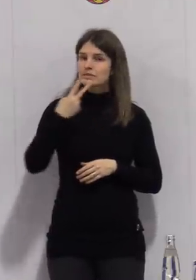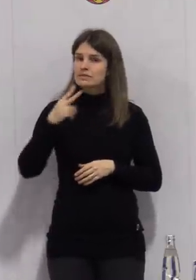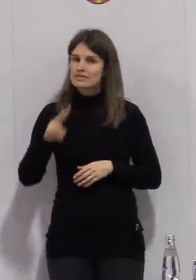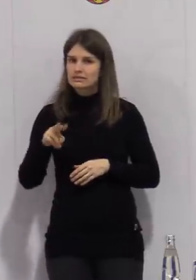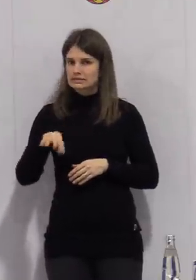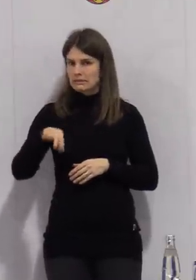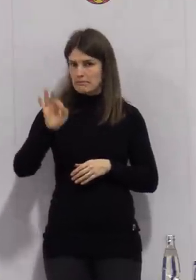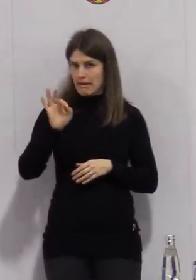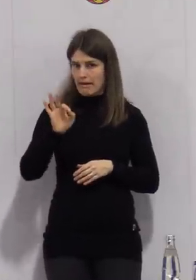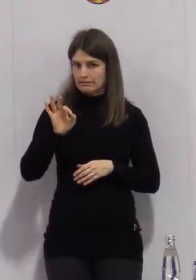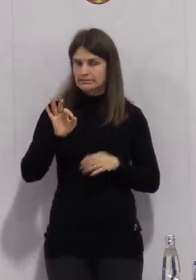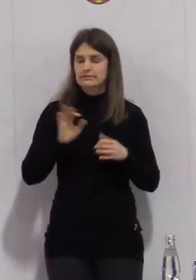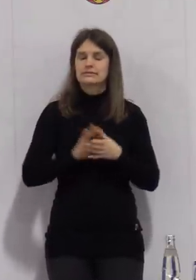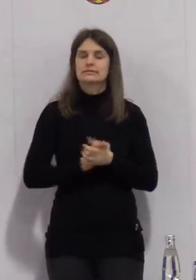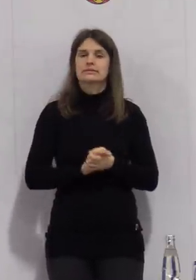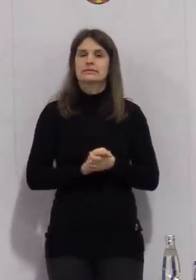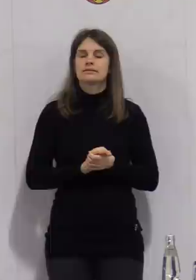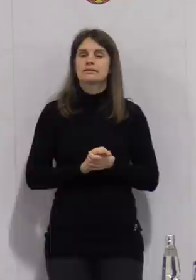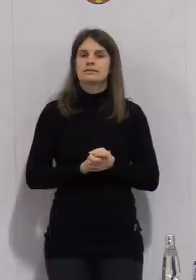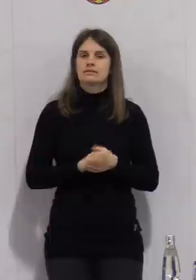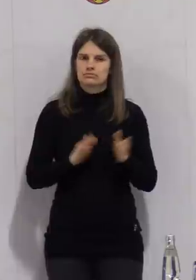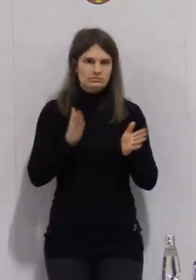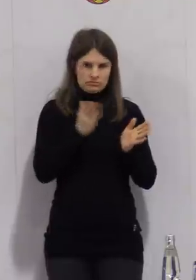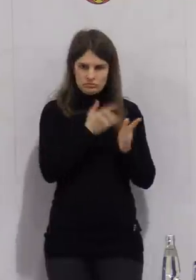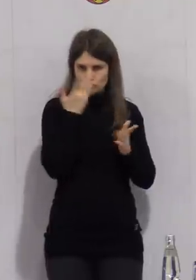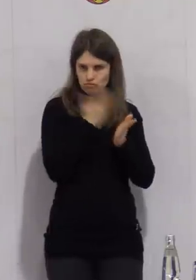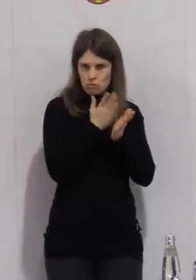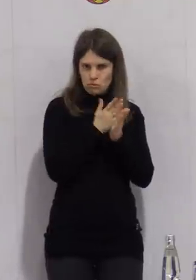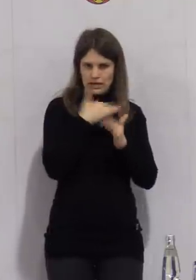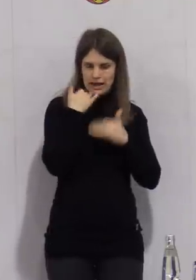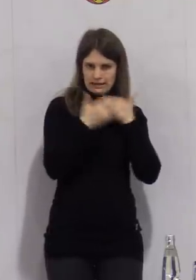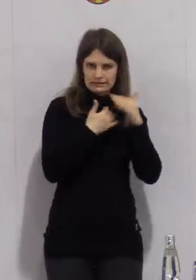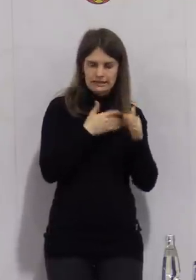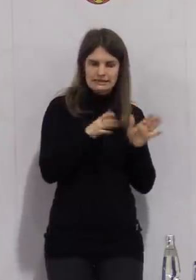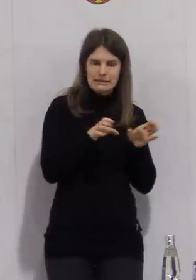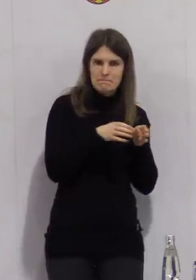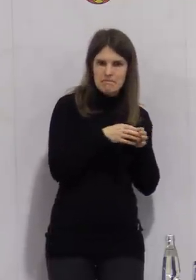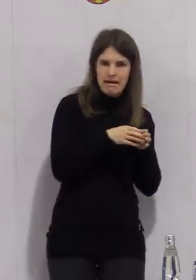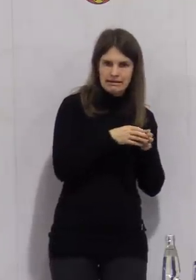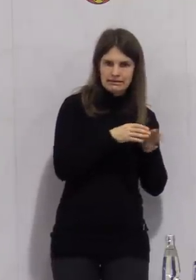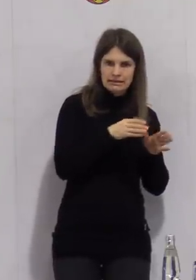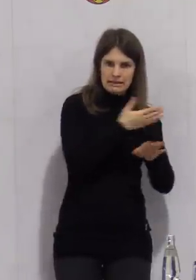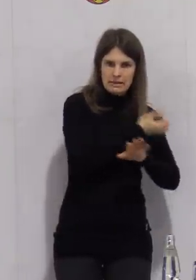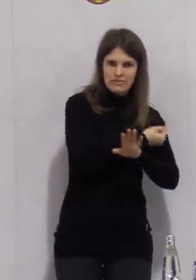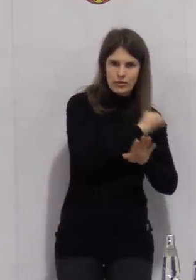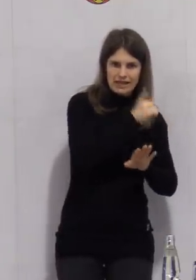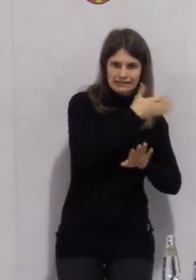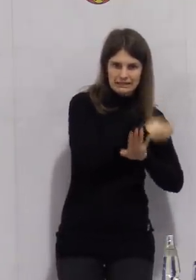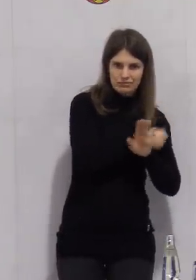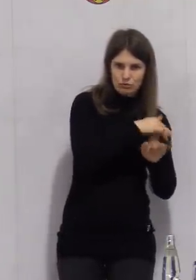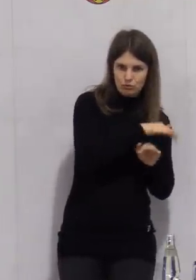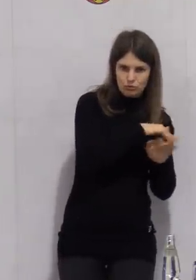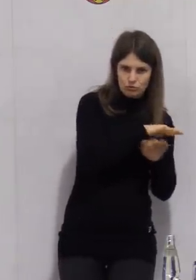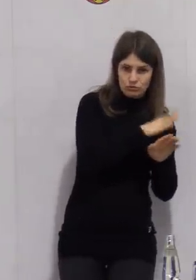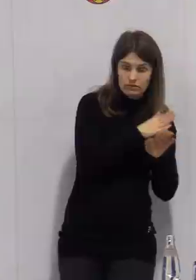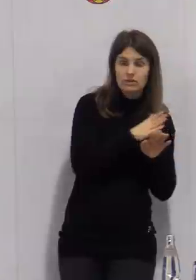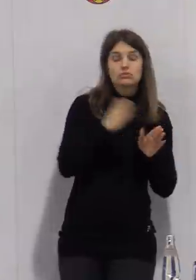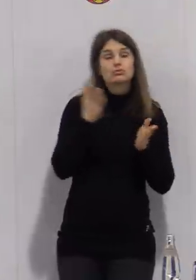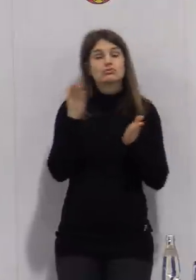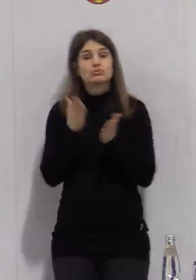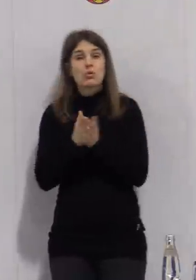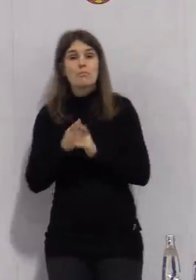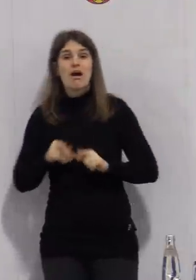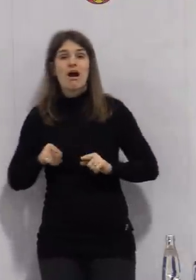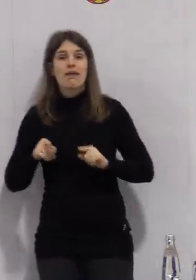die Erstimpfungen in den Gemeinden laufen, beginnen wir gleichzeitig mit